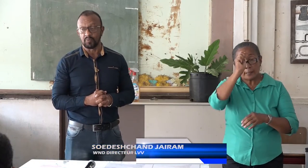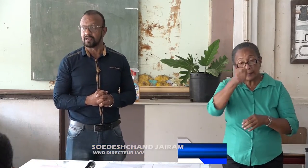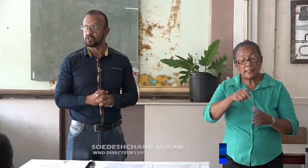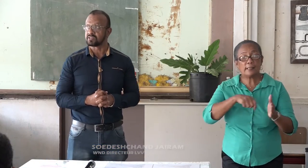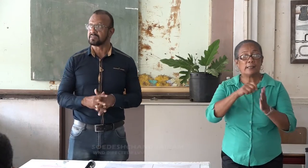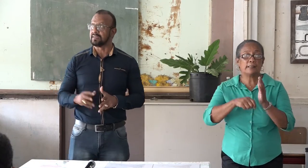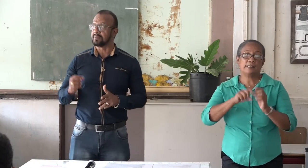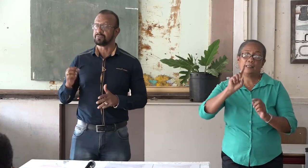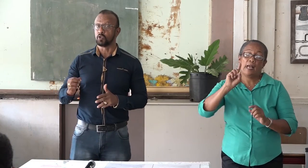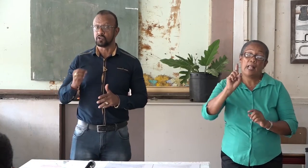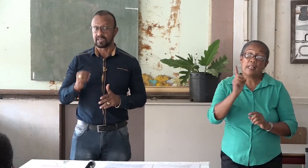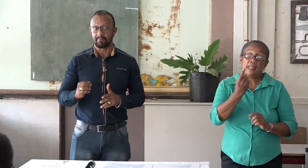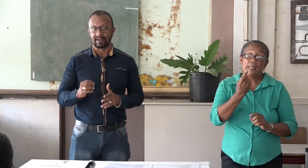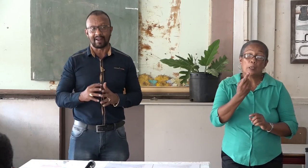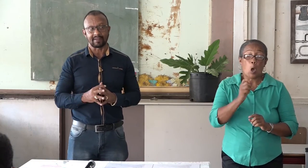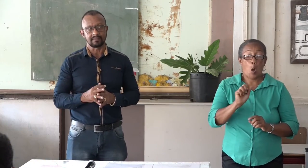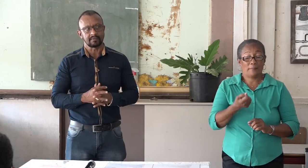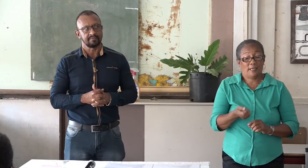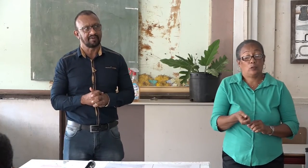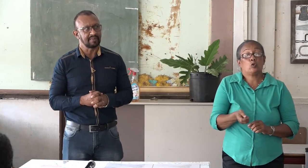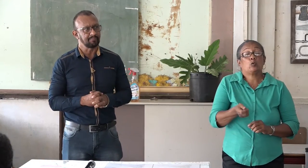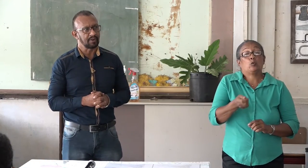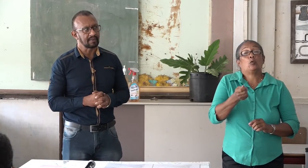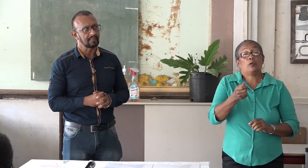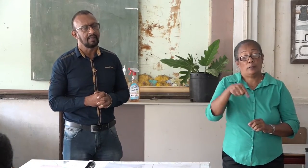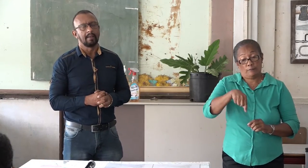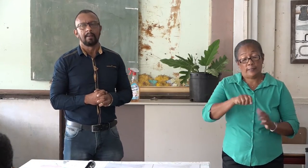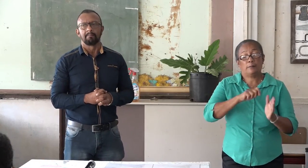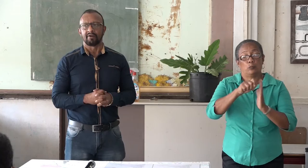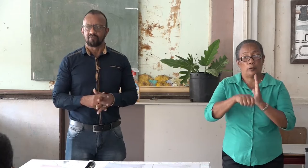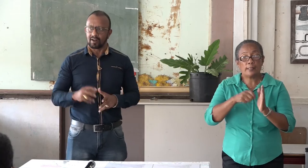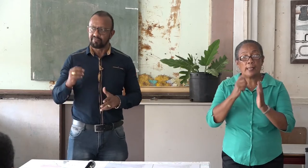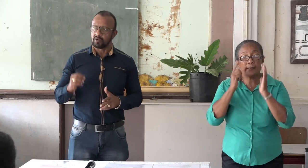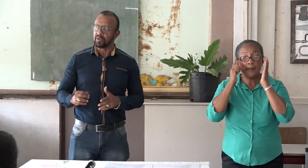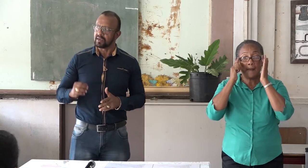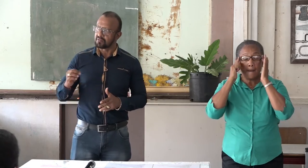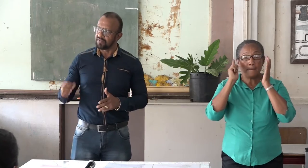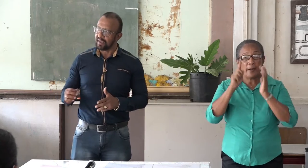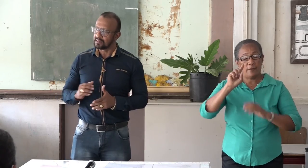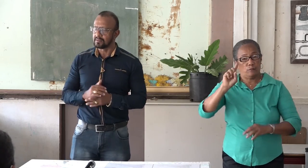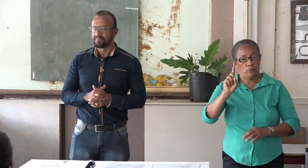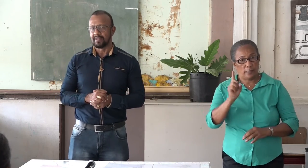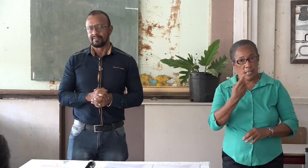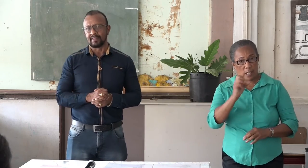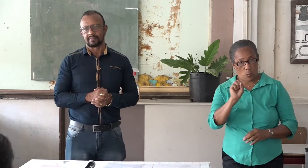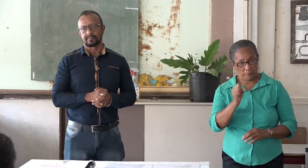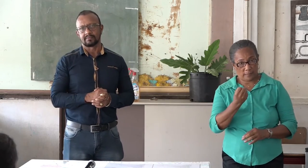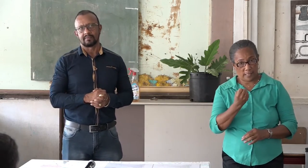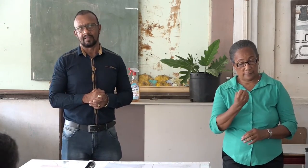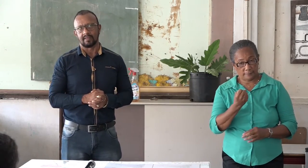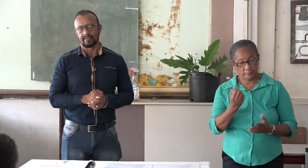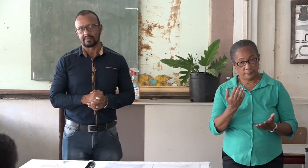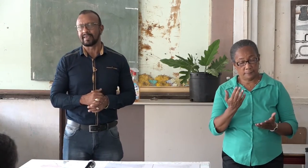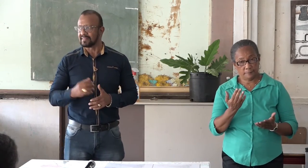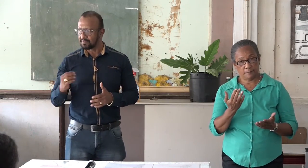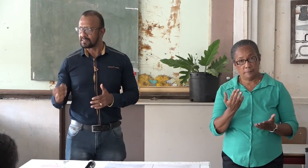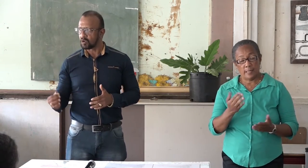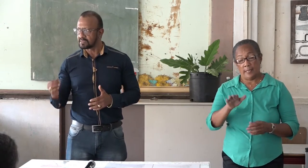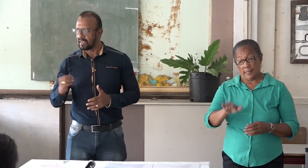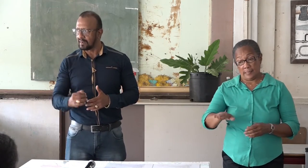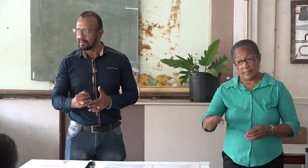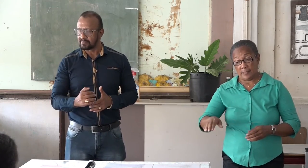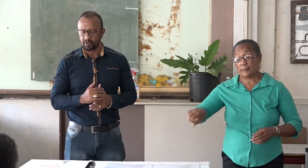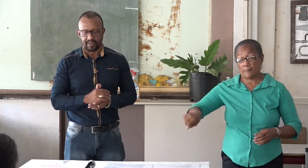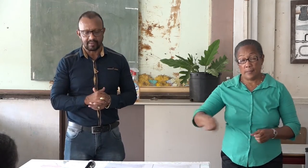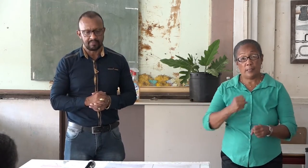alleen vanwege de duurzame karakter van dit project, maar vooral vanwege het feit dat kinderen